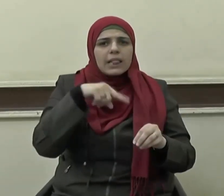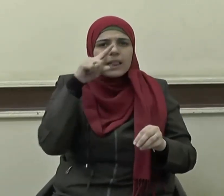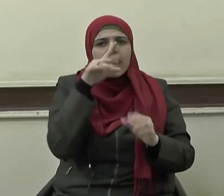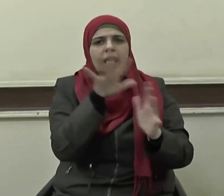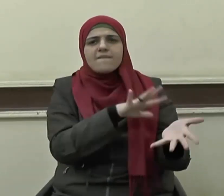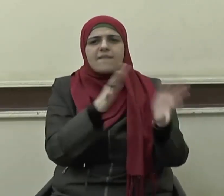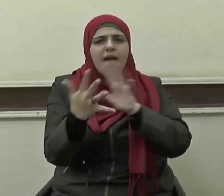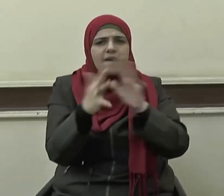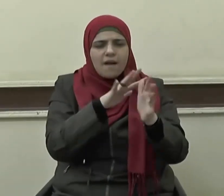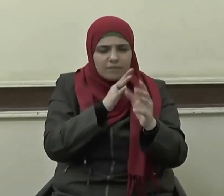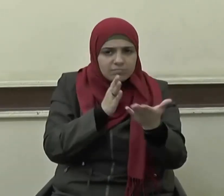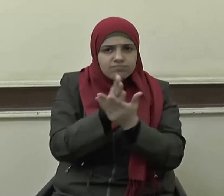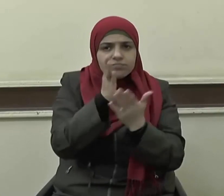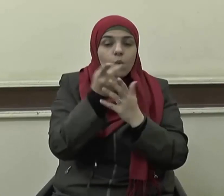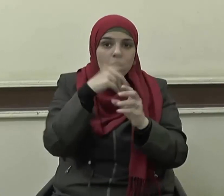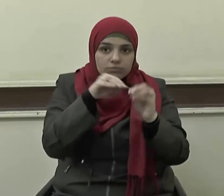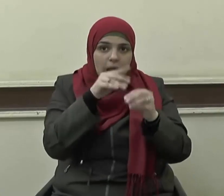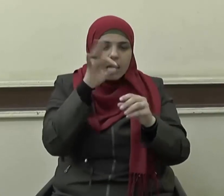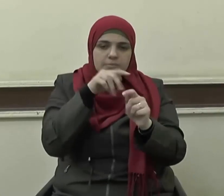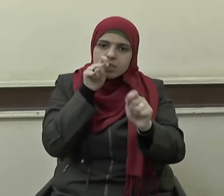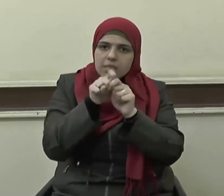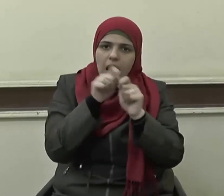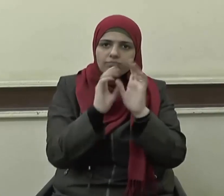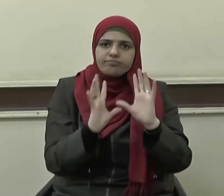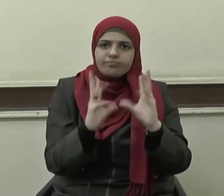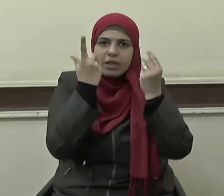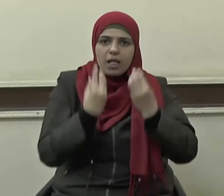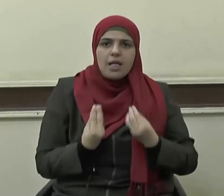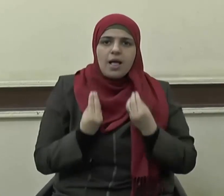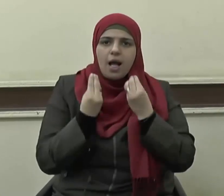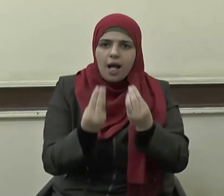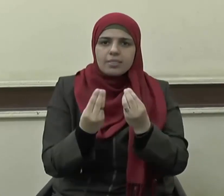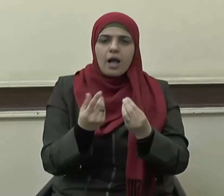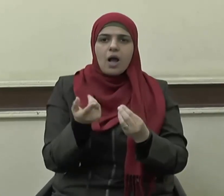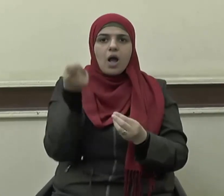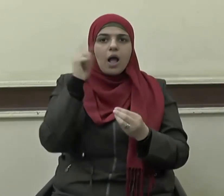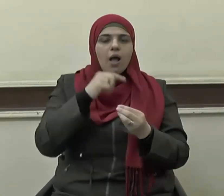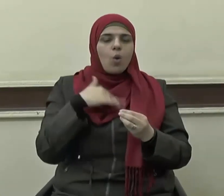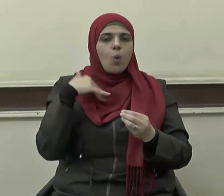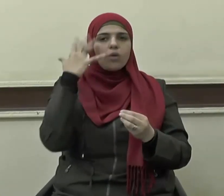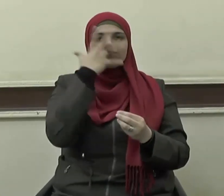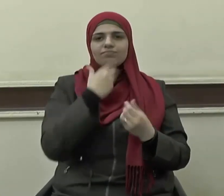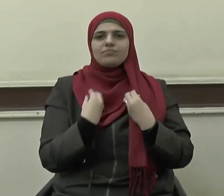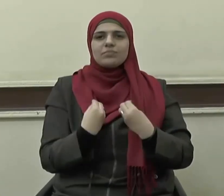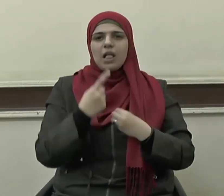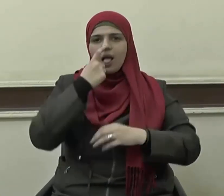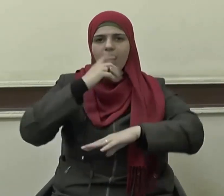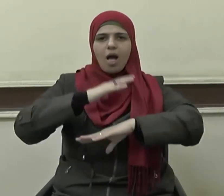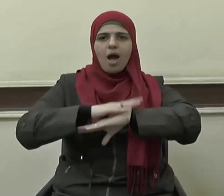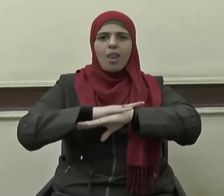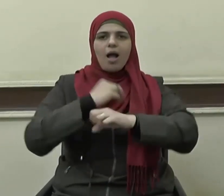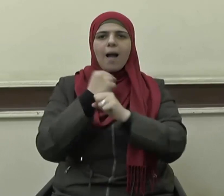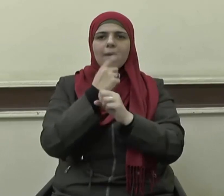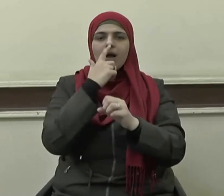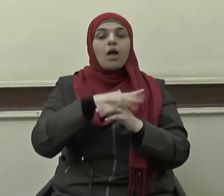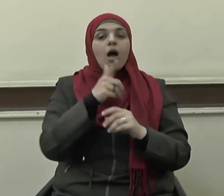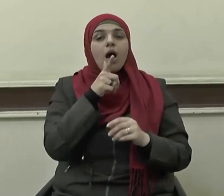وحثه على الإصلاح والعطاء والتحلي بالقيم الأخلاقية قال تعالى